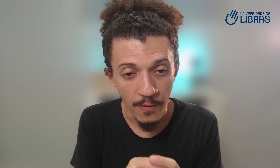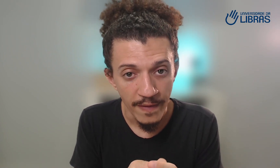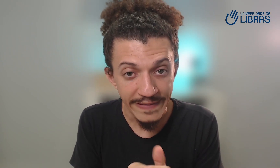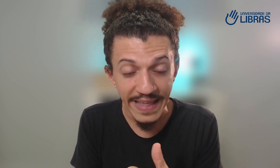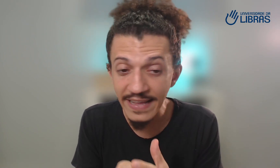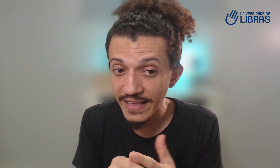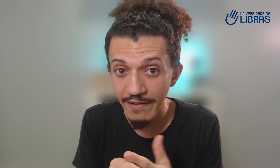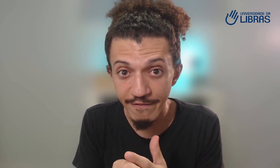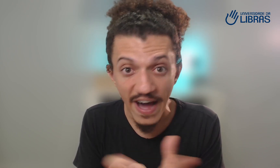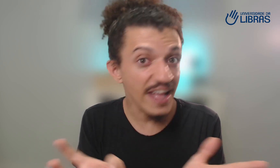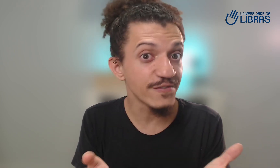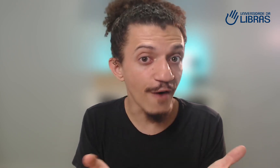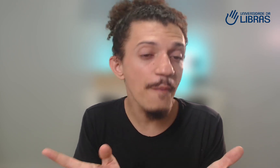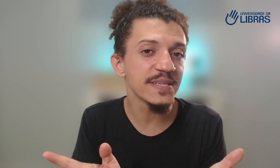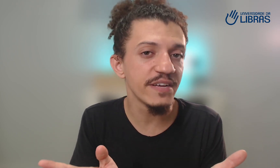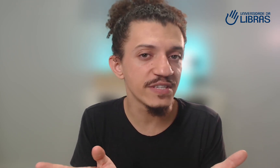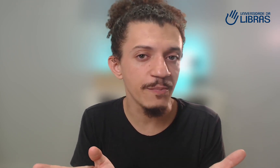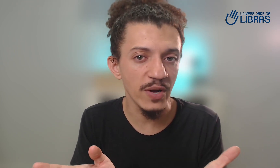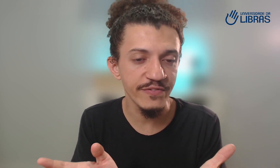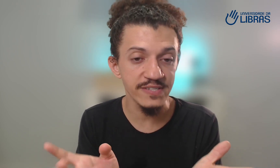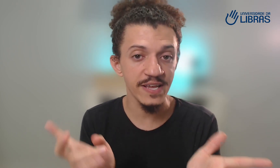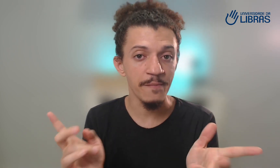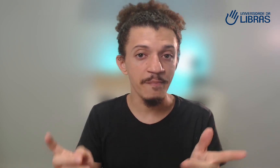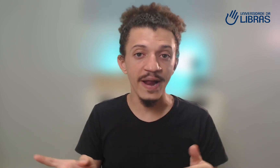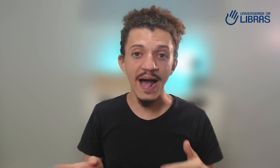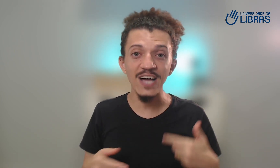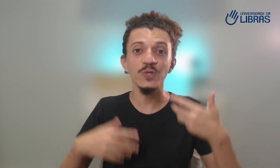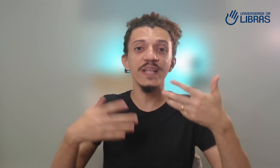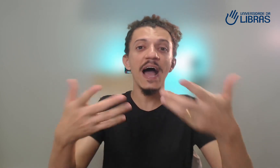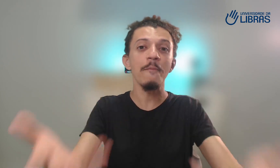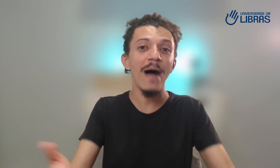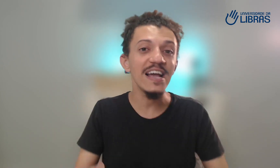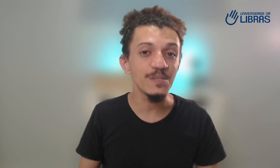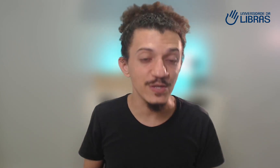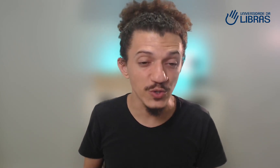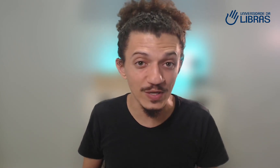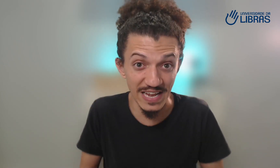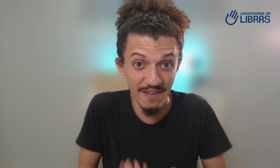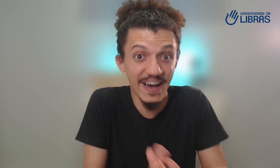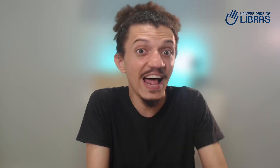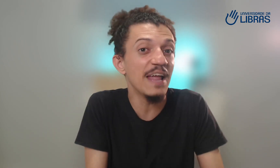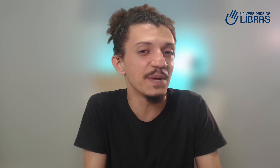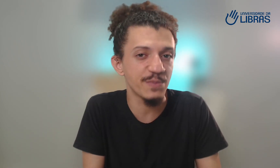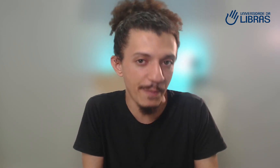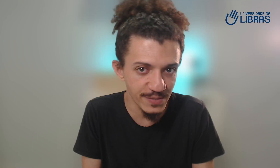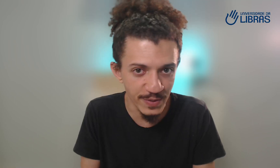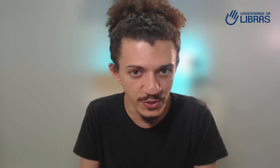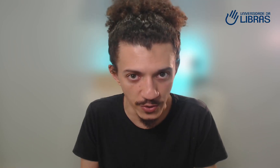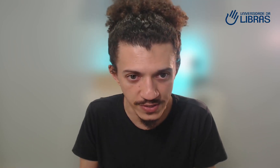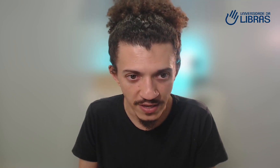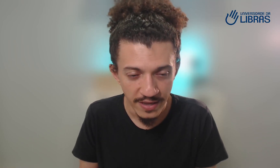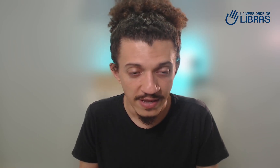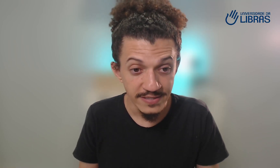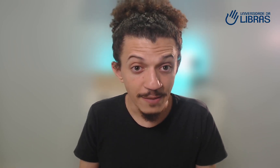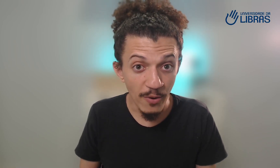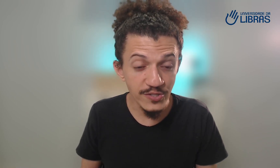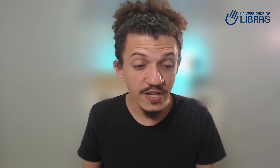entre várias formas que você pode fazer para ajudar mais pessoas levar a Libras para mais pessoas você pode